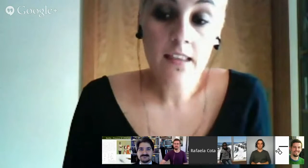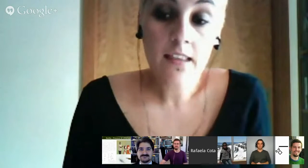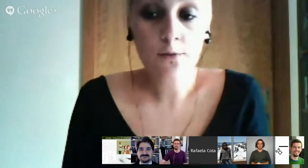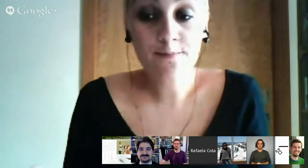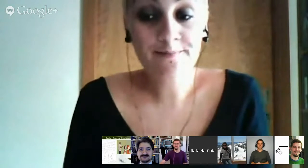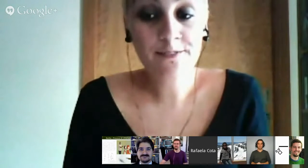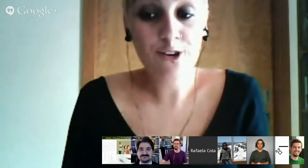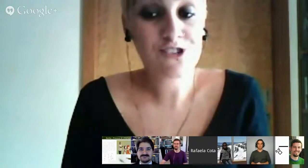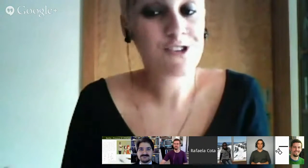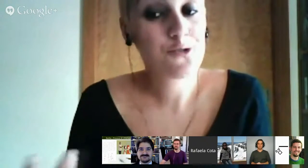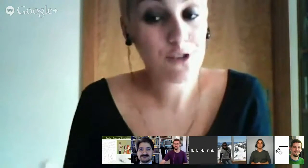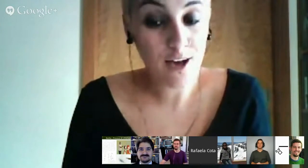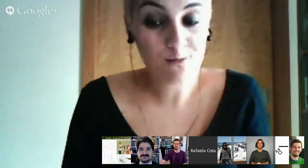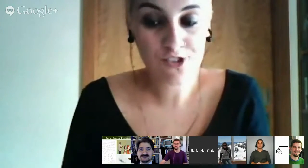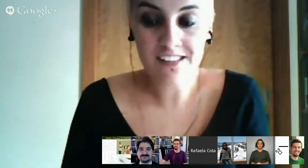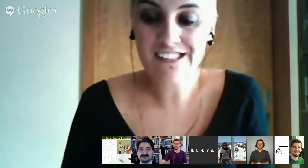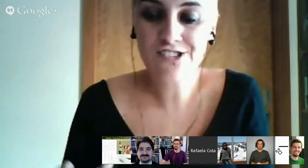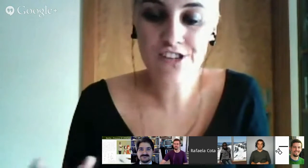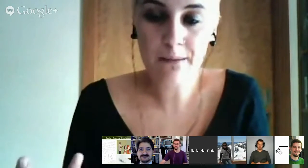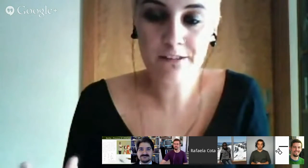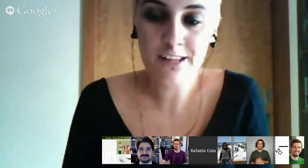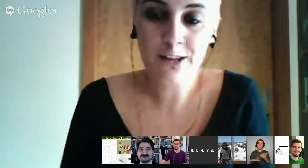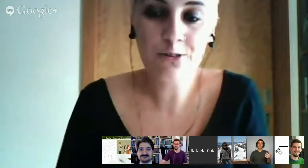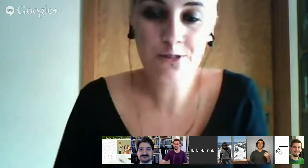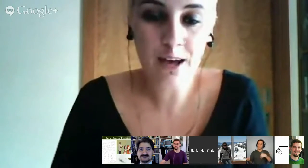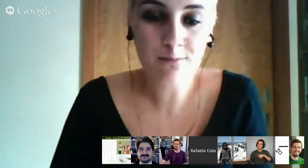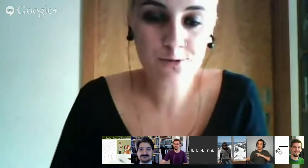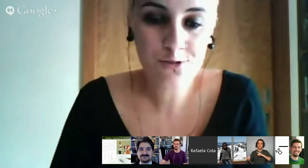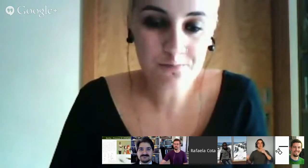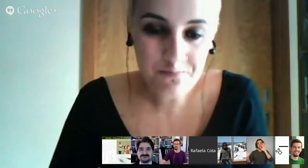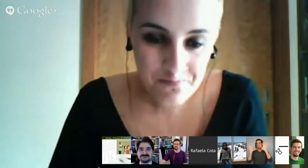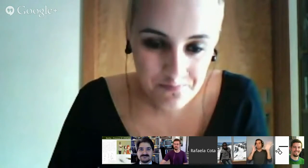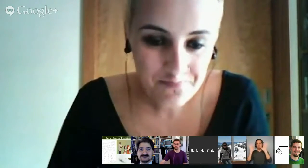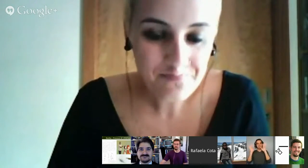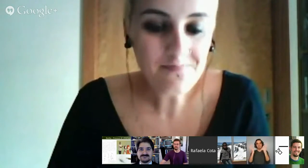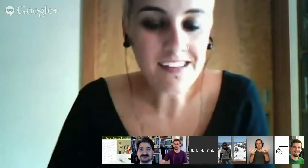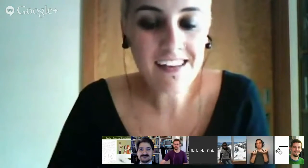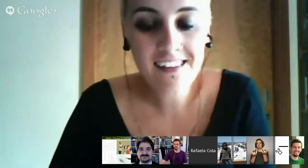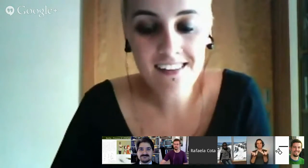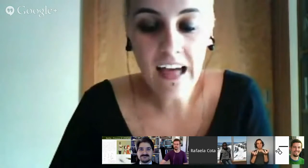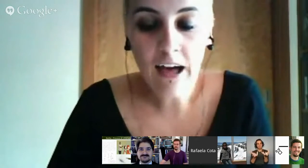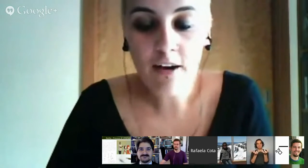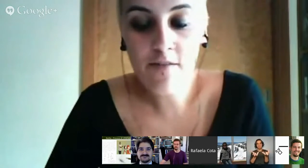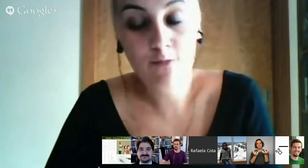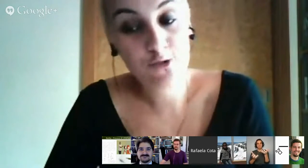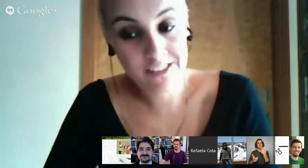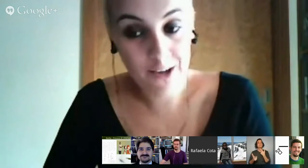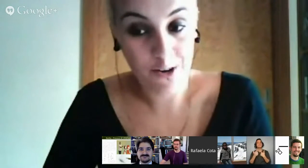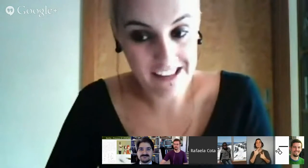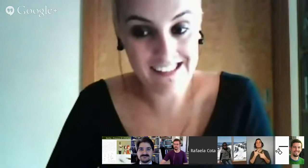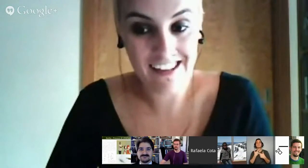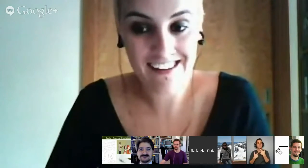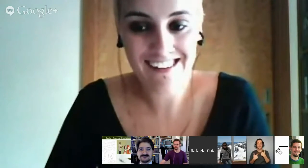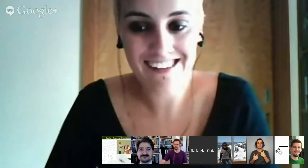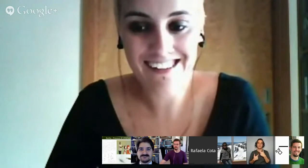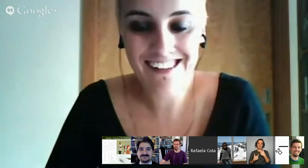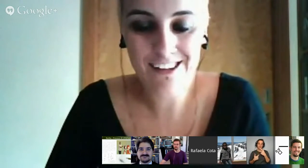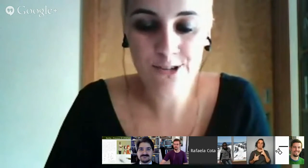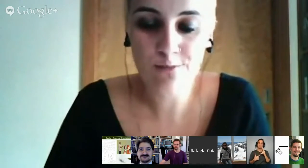Então, nós tanto sonhamos, tanto desejamos e tanto lutamos que vamos conseguir concretizar este